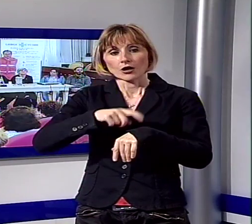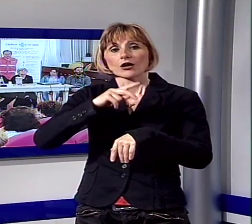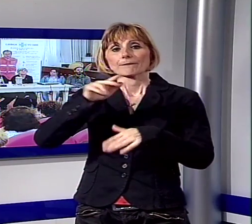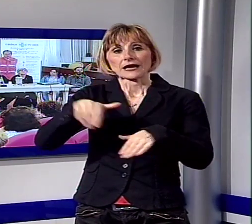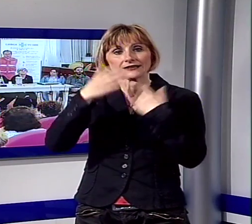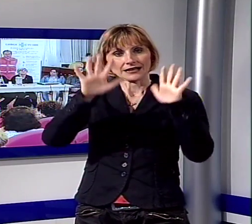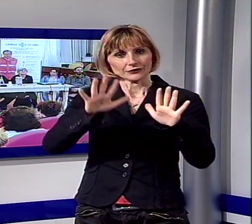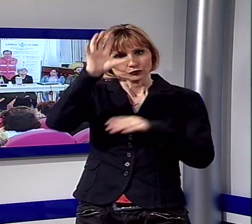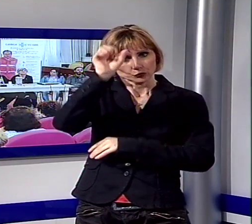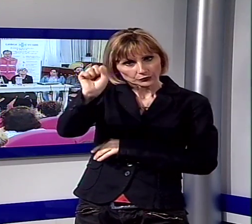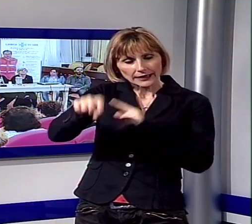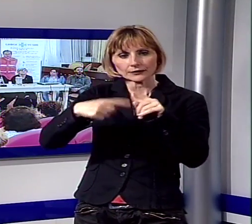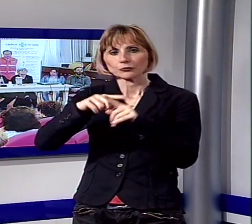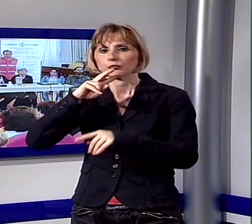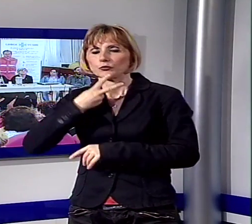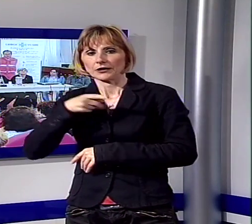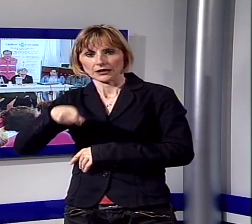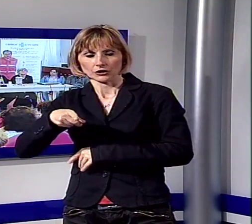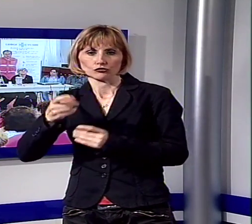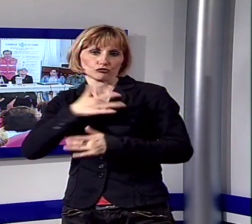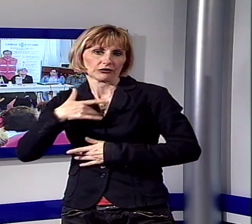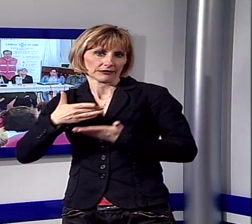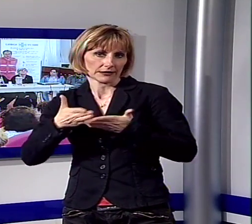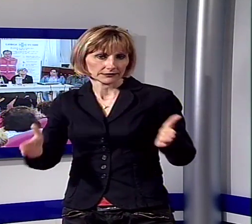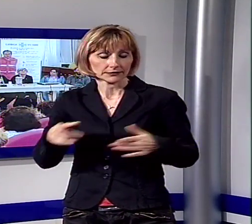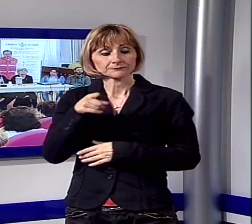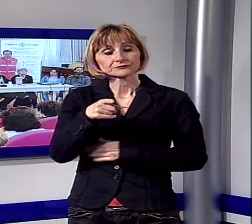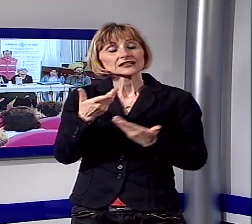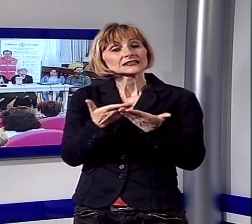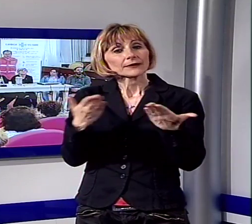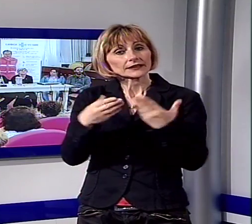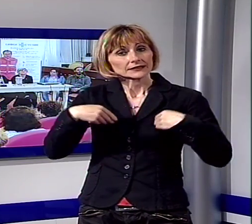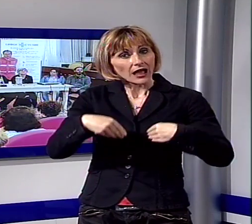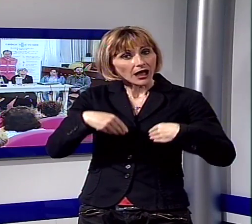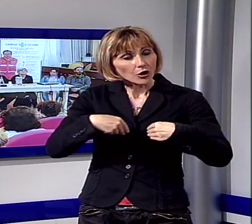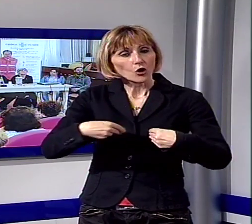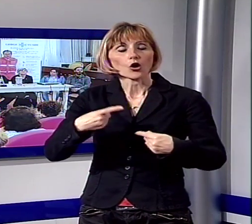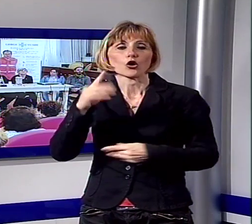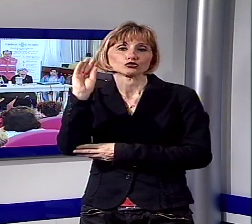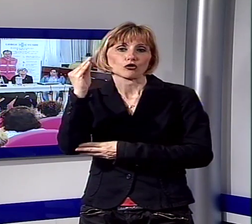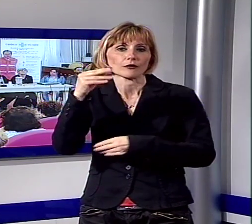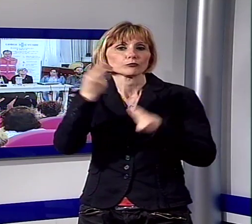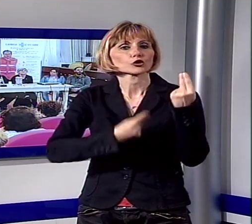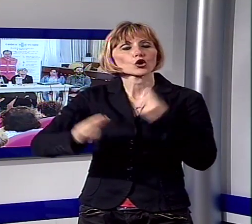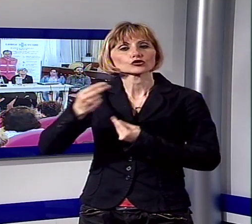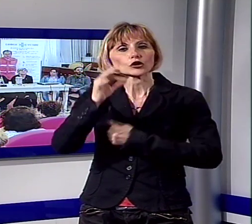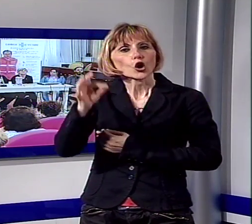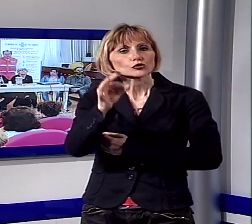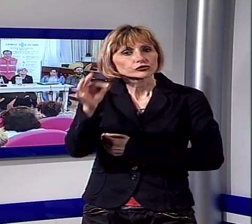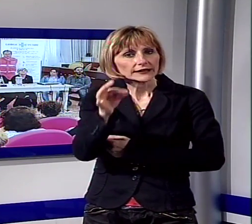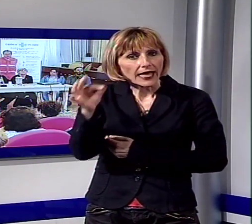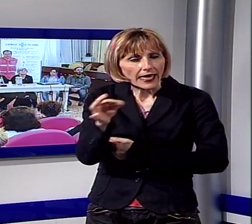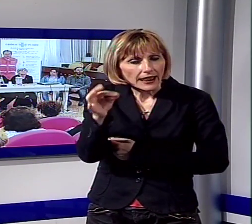21 per tutta la cittadinanza. Allo spettacolo partecipano i ragazzi del progetto Coccinella, il